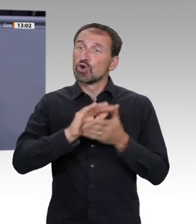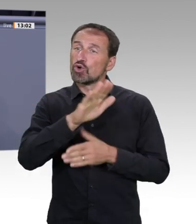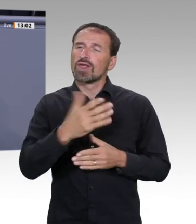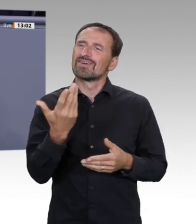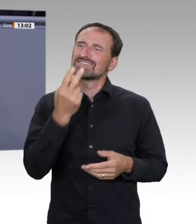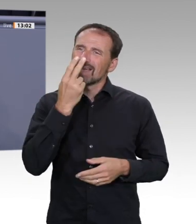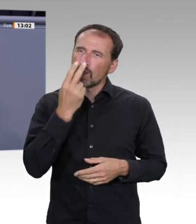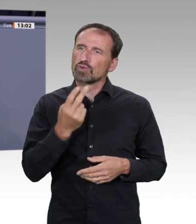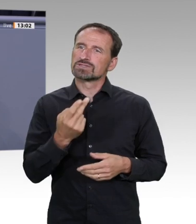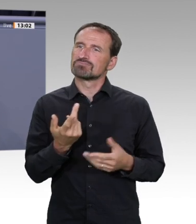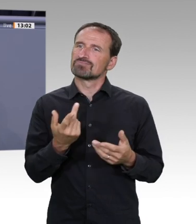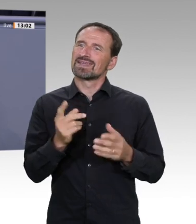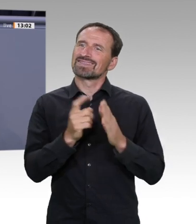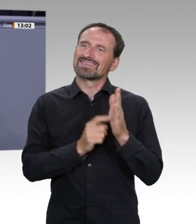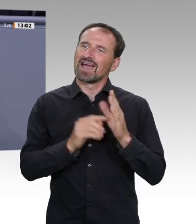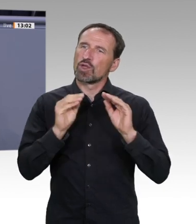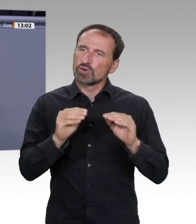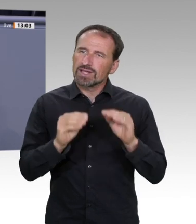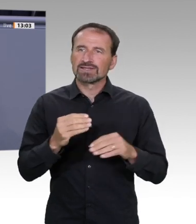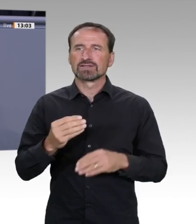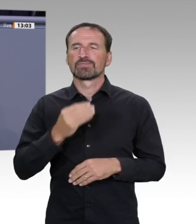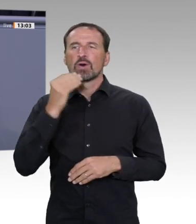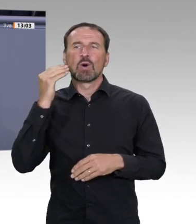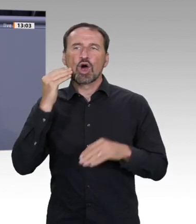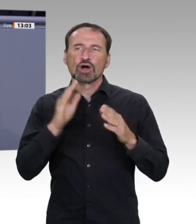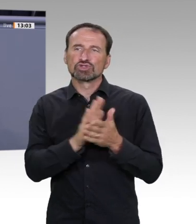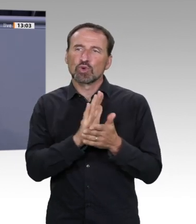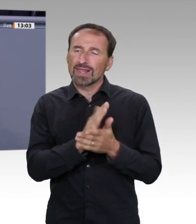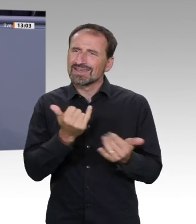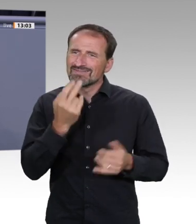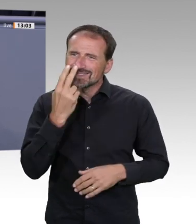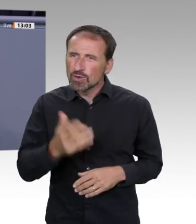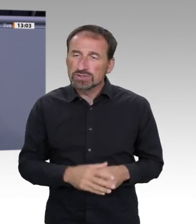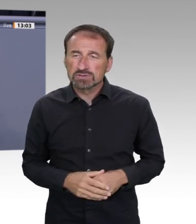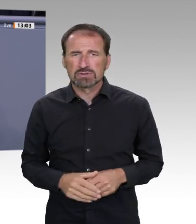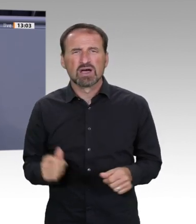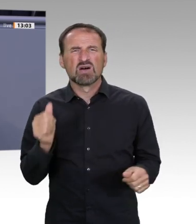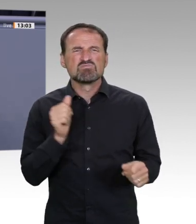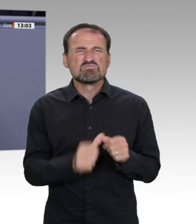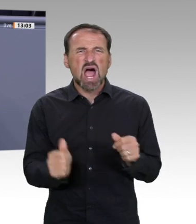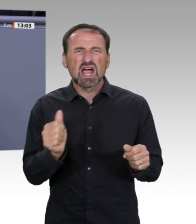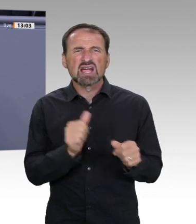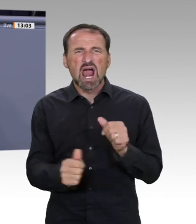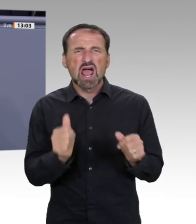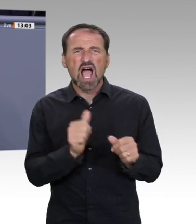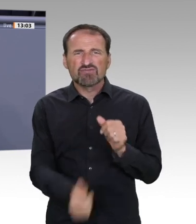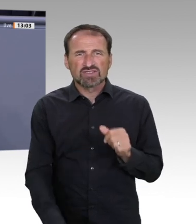Mangelhaft, Herr Meister, bitte an Frau Karliczek weitergeben. Sie verfehlt das